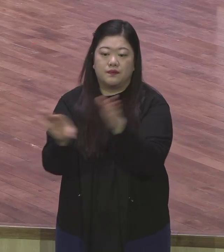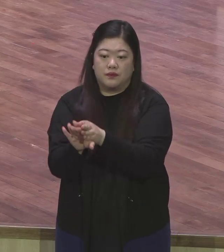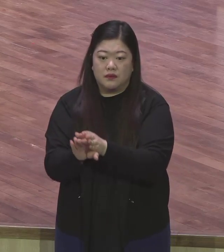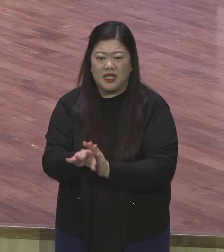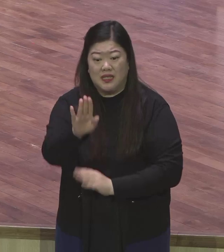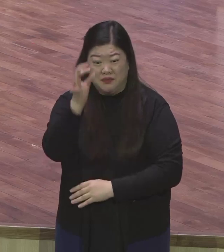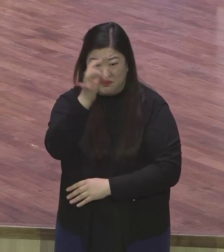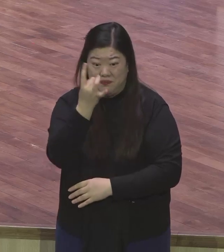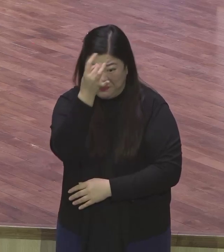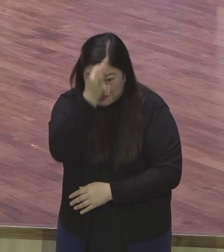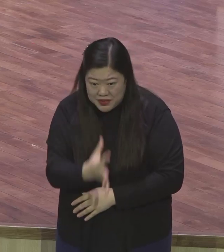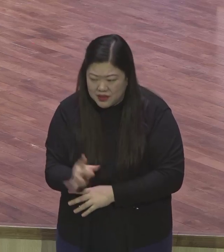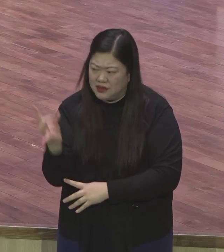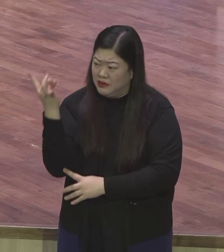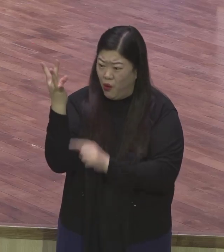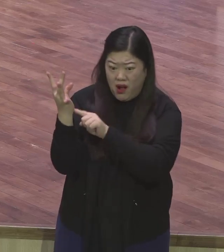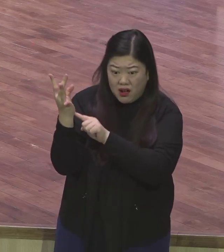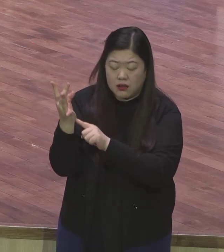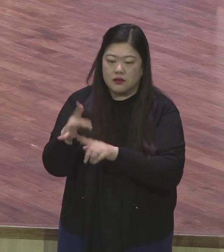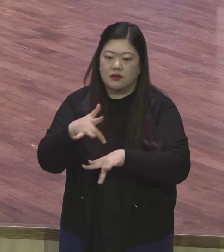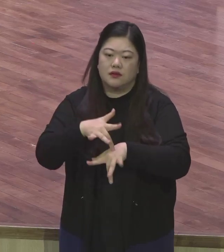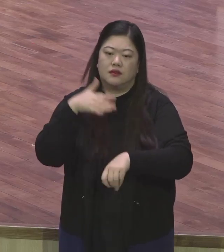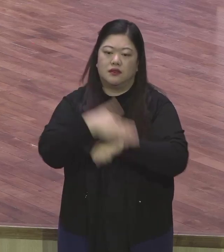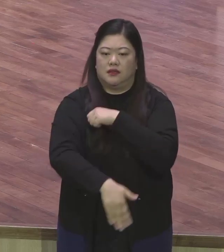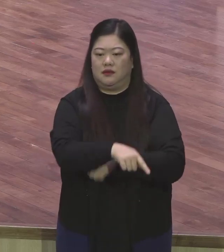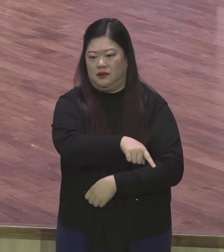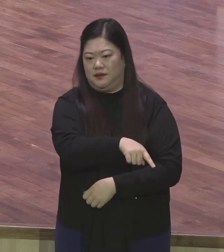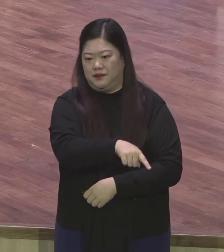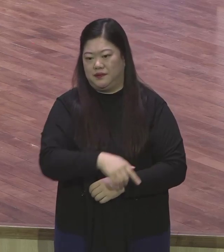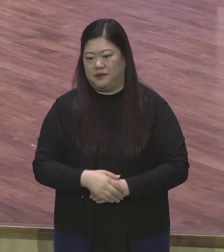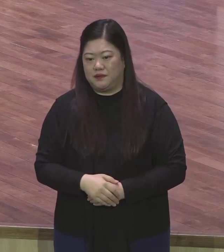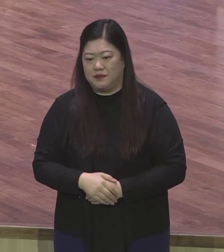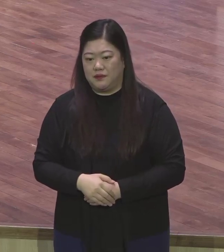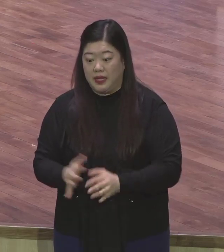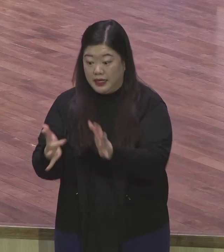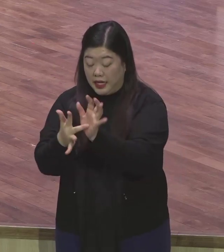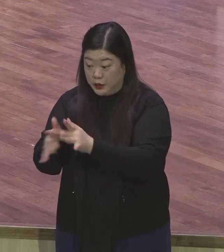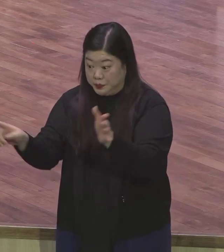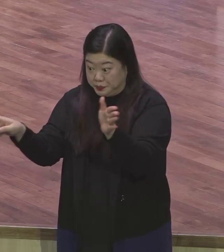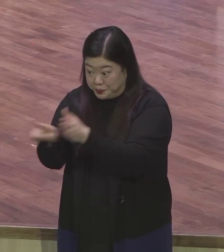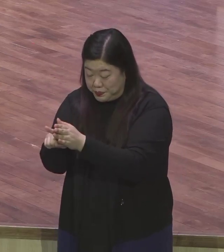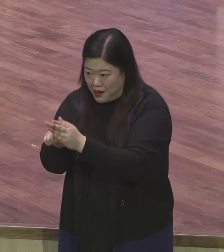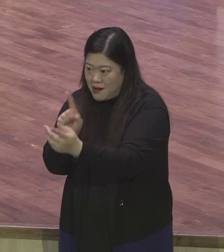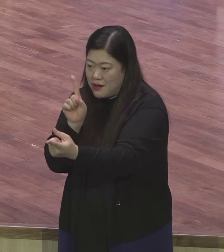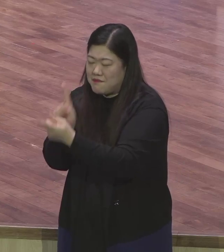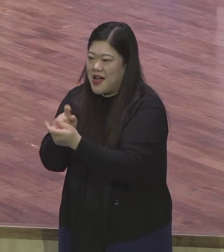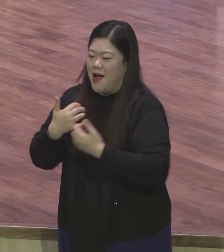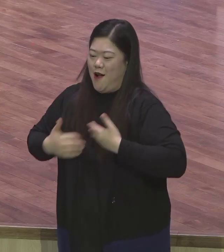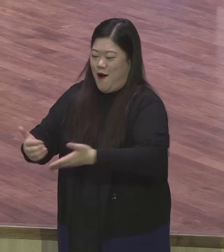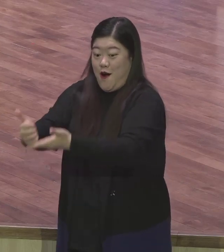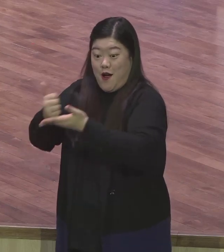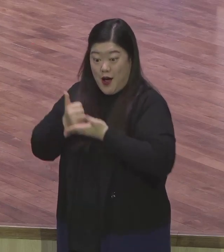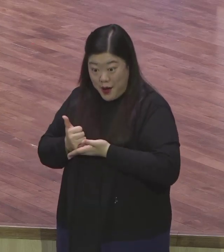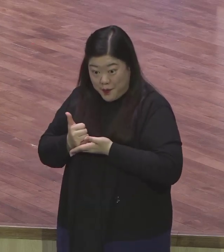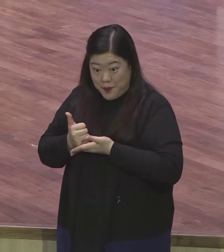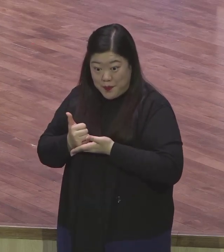올무예요. 여기서 빠져나올 수 있는 것은 예수 그리스도를 만나는 순간에 예수 그리스도를 믿는 순간에